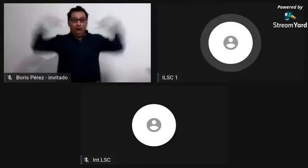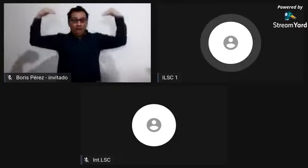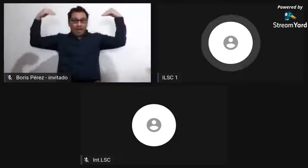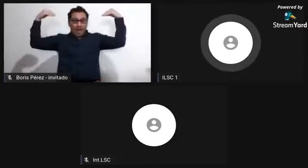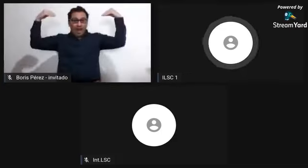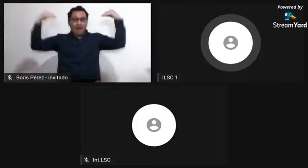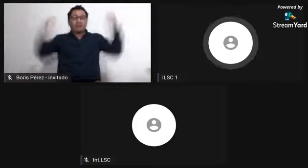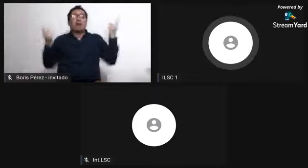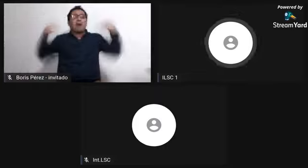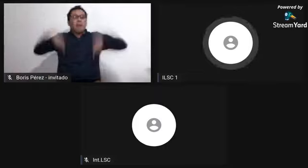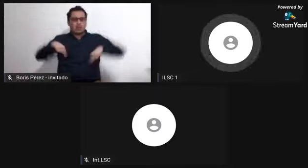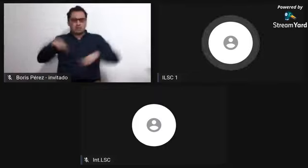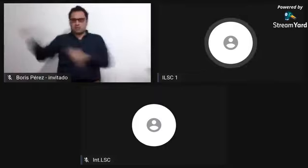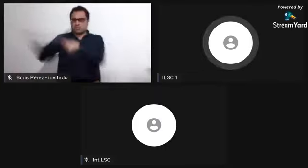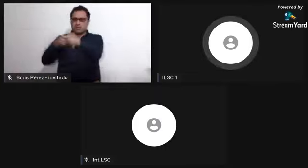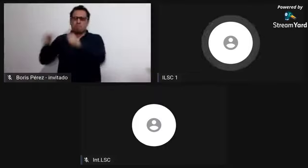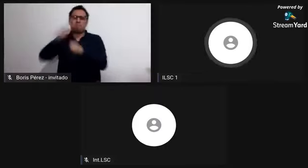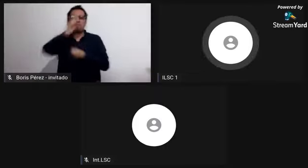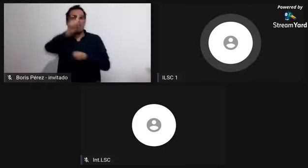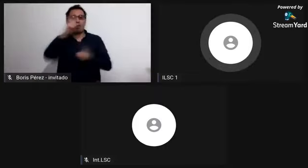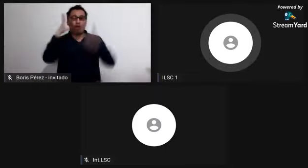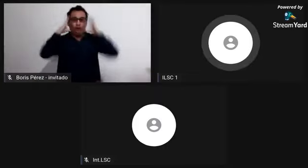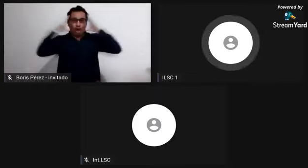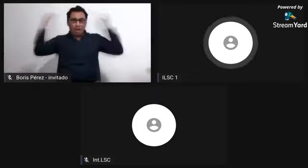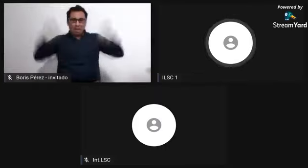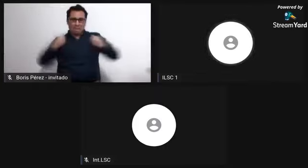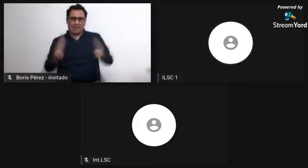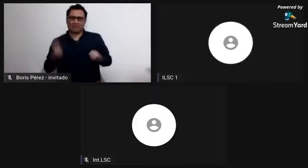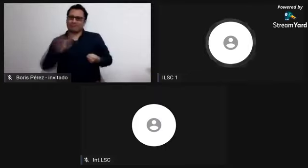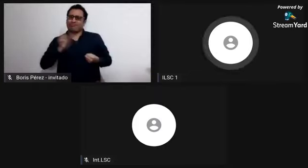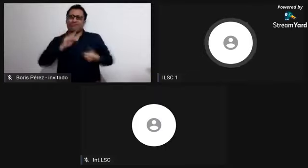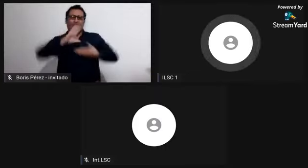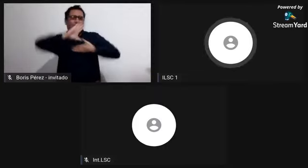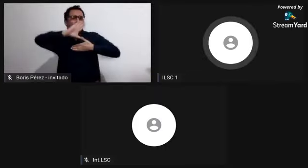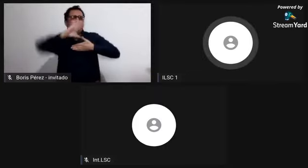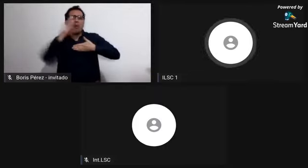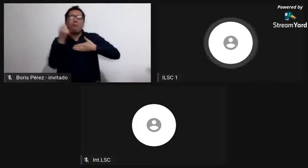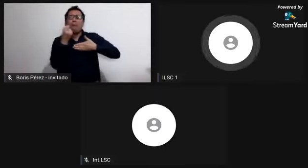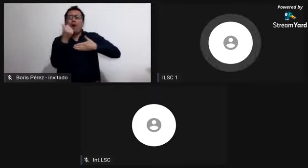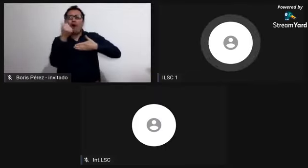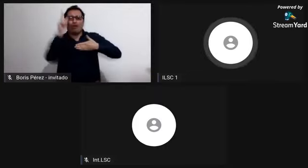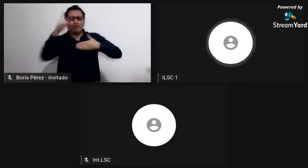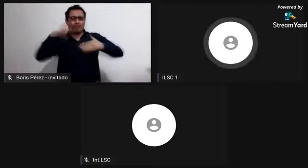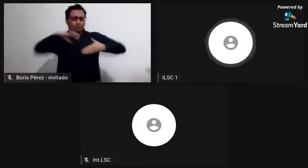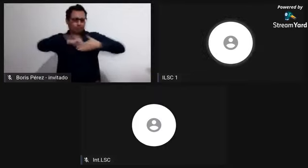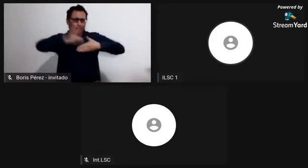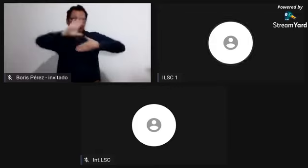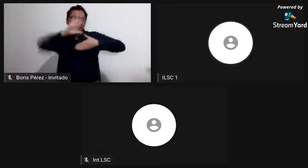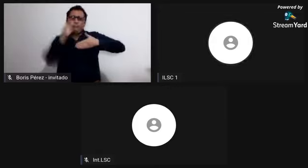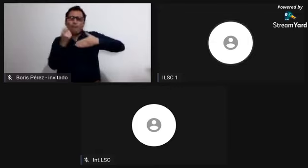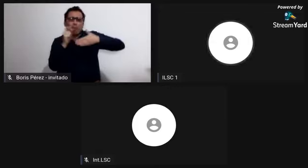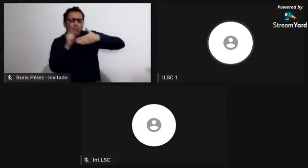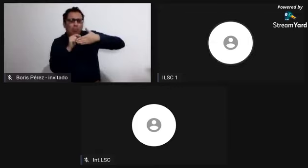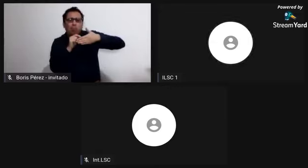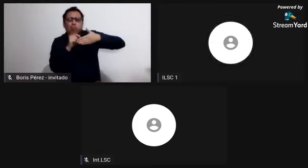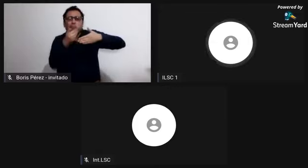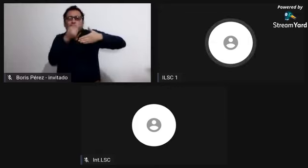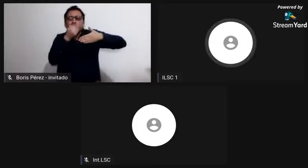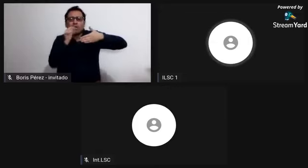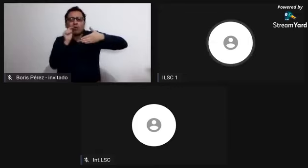También algunos de ellos fueron llevados hacia los Países Bajos, hacia